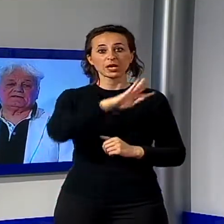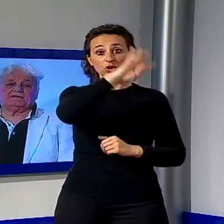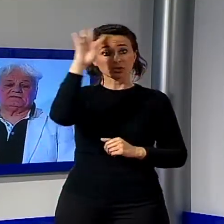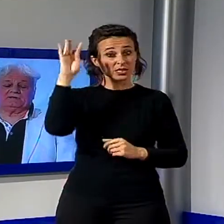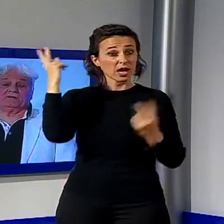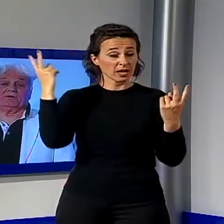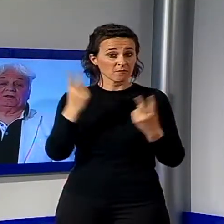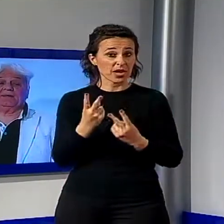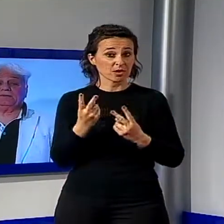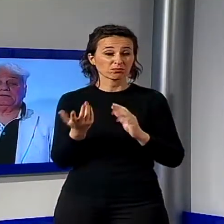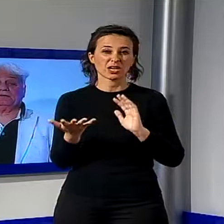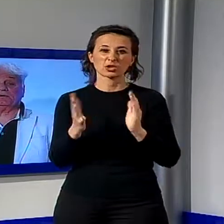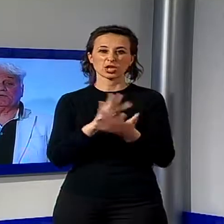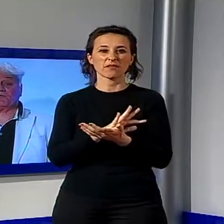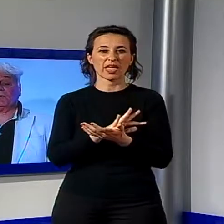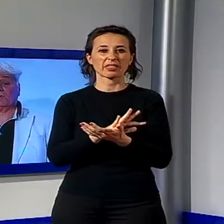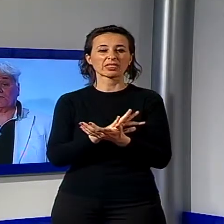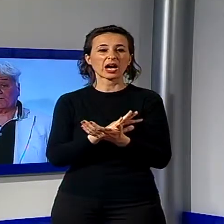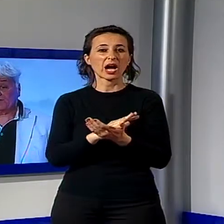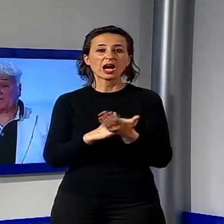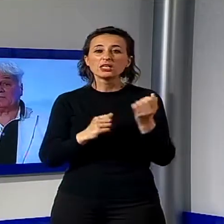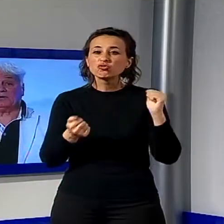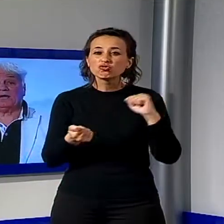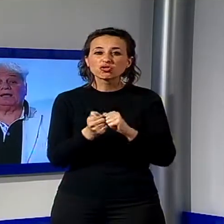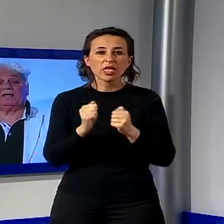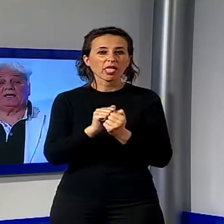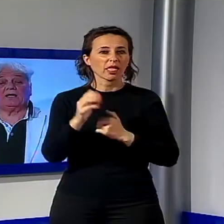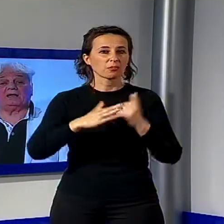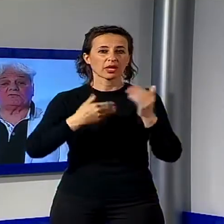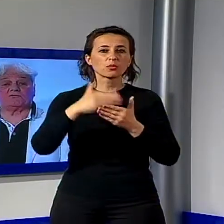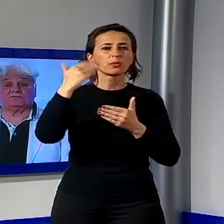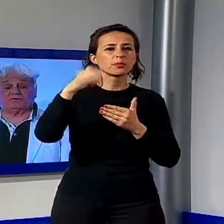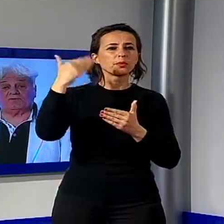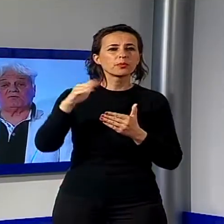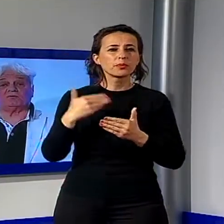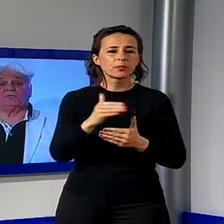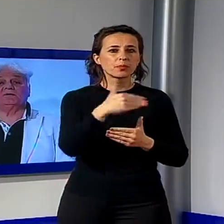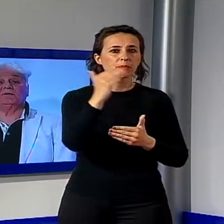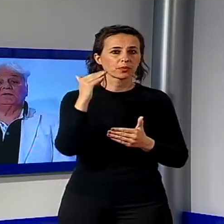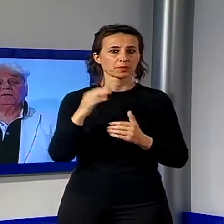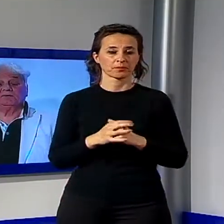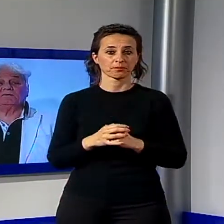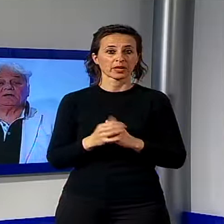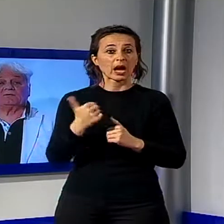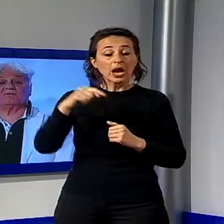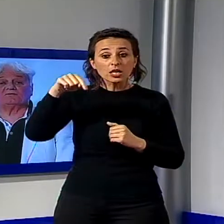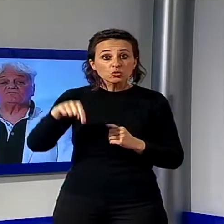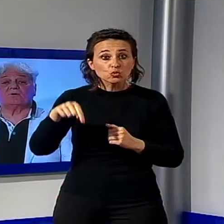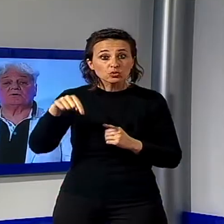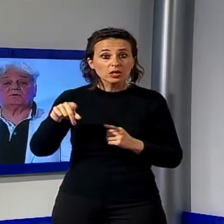'assalto, in altre parole, da predatori del suolo, che sono in agguato anche al suo sud, verso Piombino, dove hanno messo a fuoco i